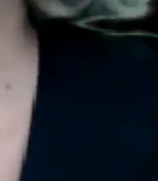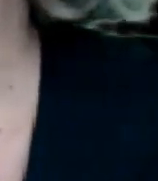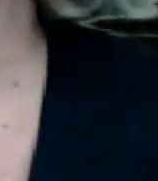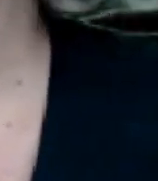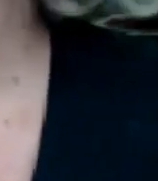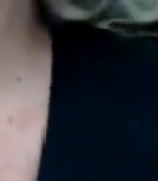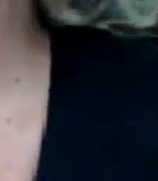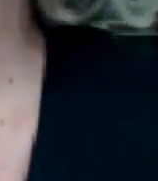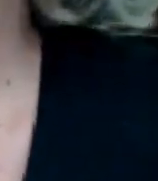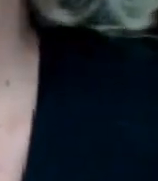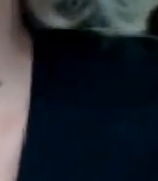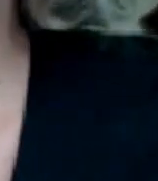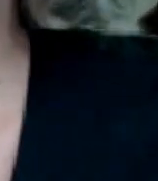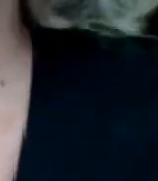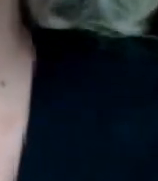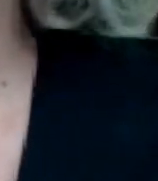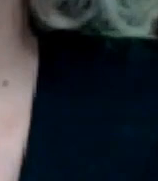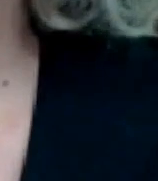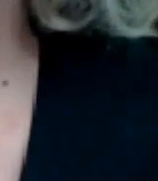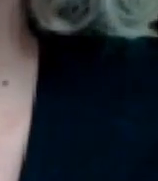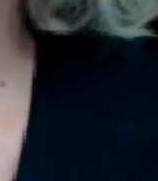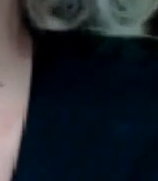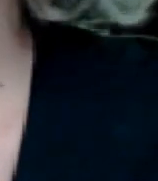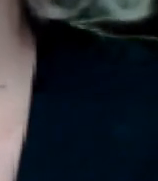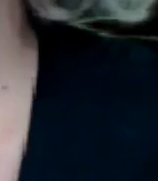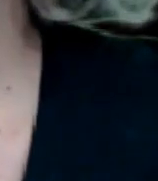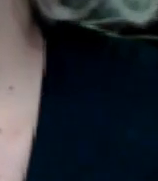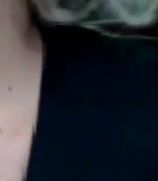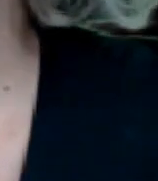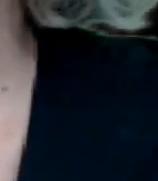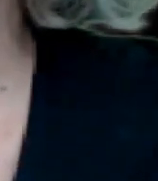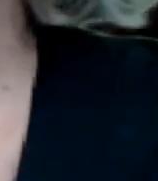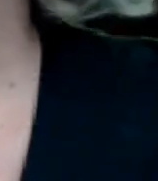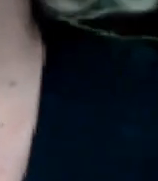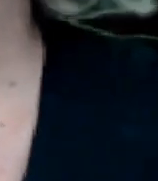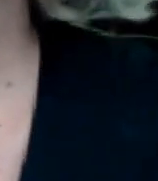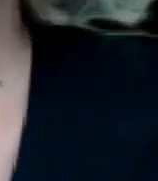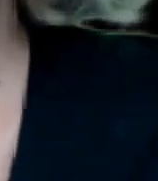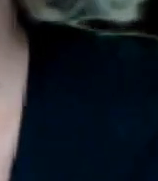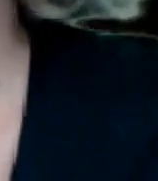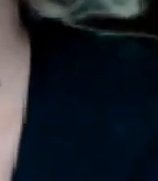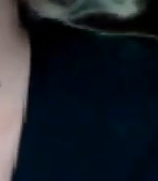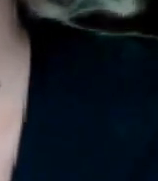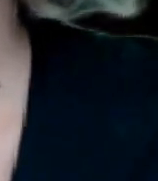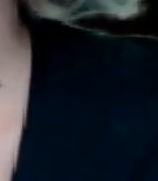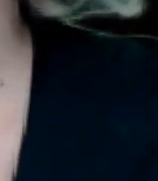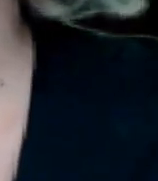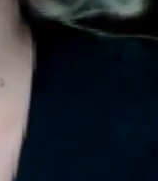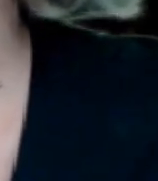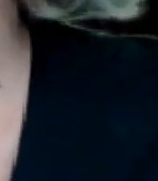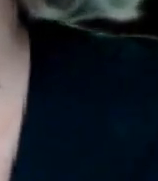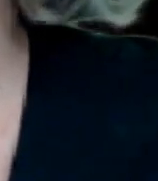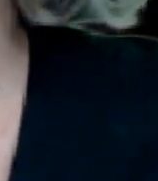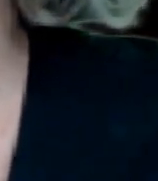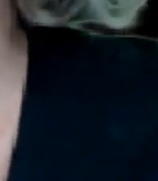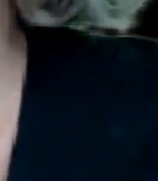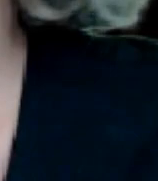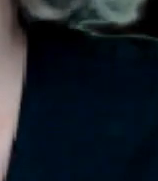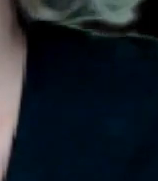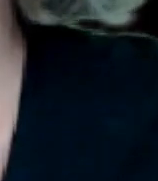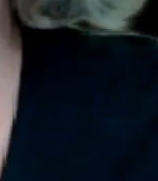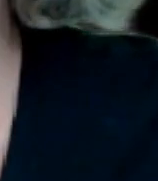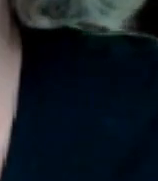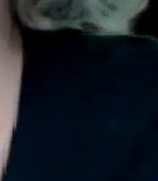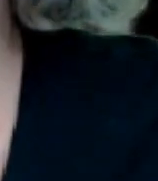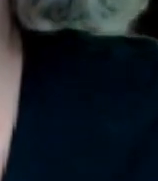ajá bueno volviendo al tema los pseudo presidentes lo único que hacían era una llamadita por teléfono